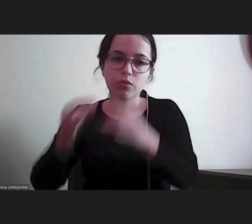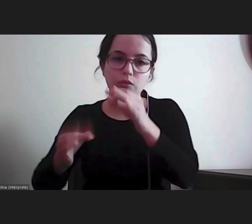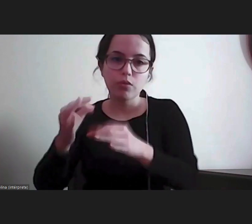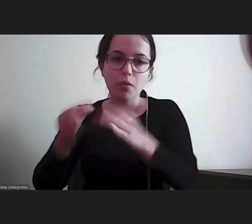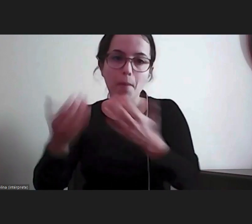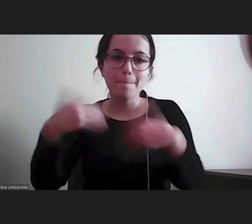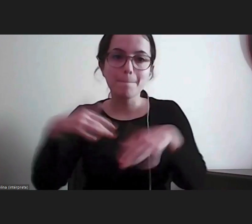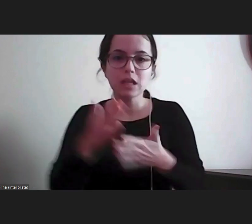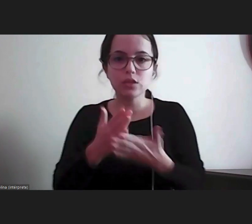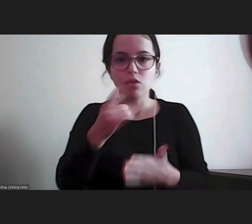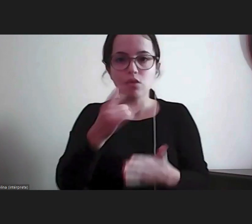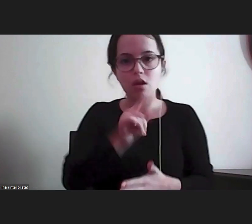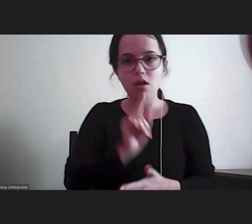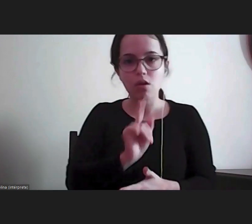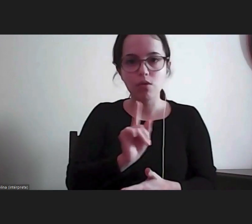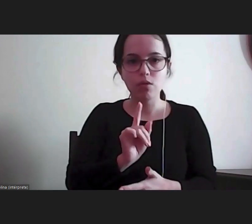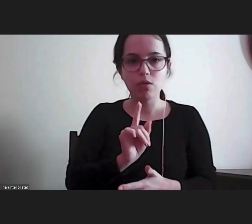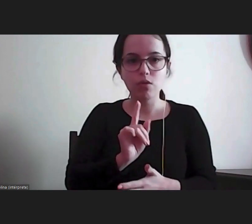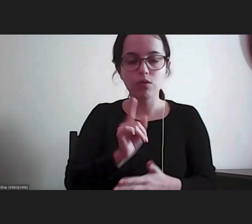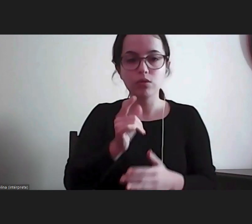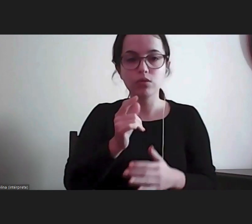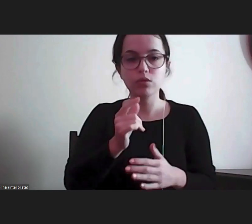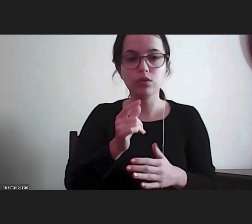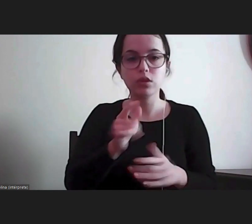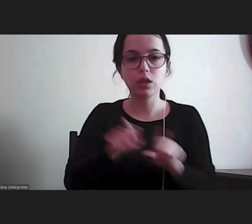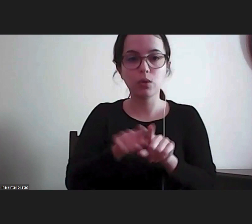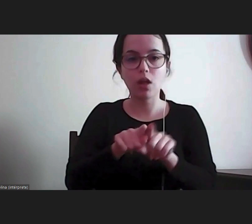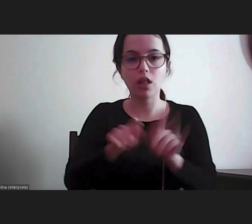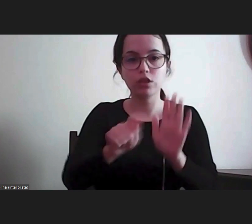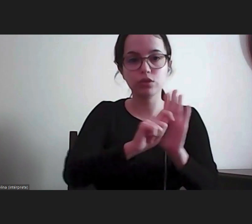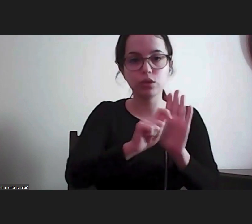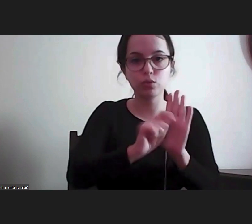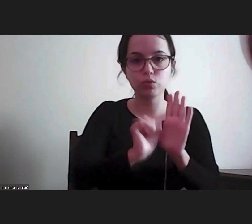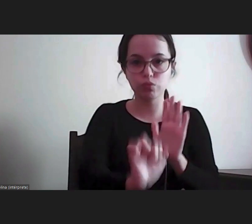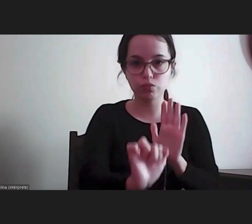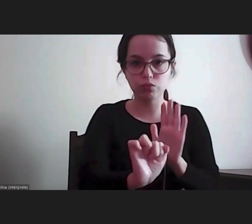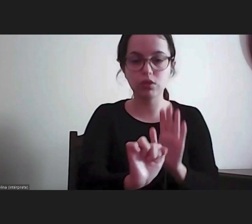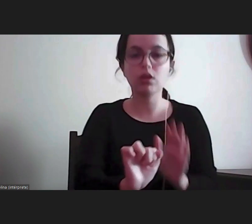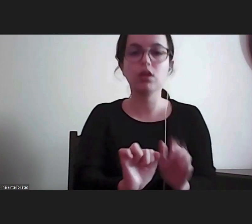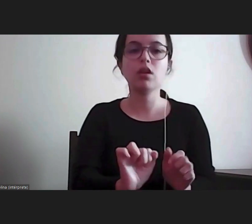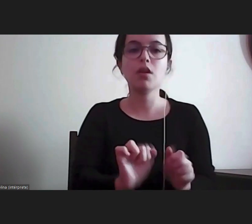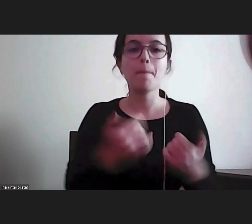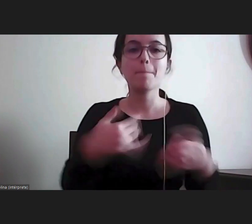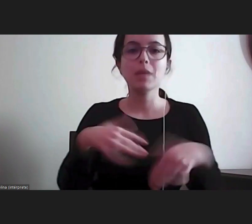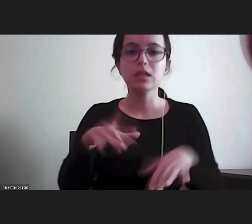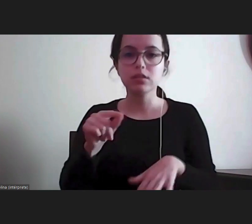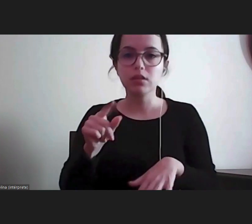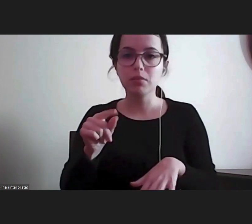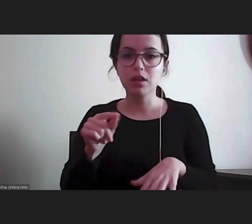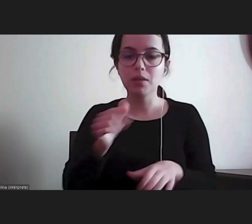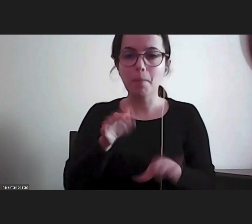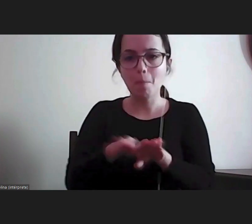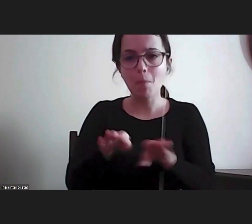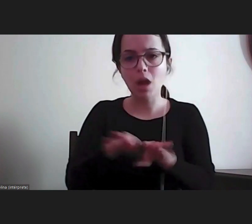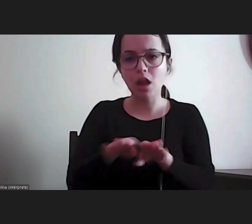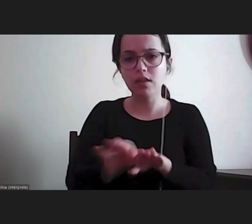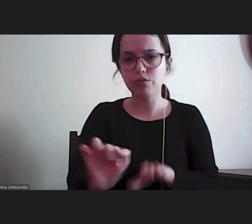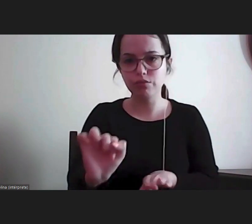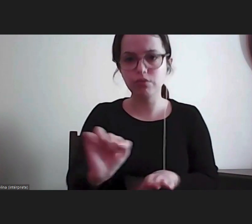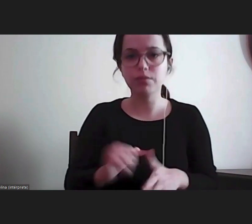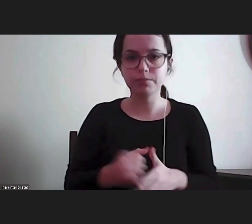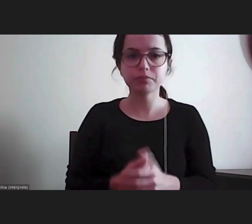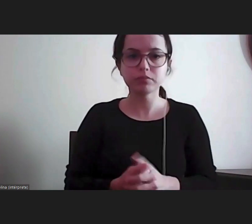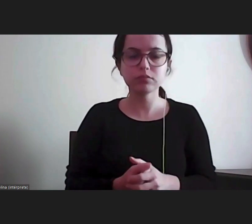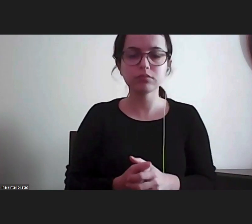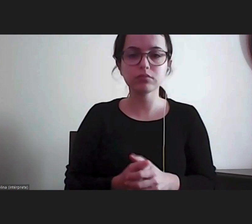Mas não só quanto ao seu estatuto, mas também, não só quanto ao seu estatuto, mas também quanto à sua prática. Desde